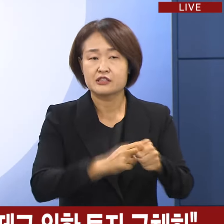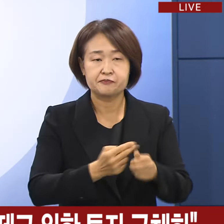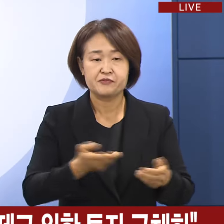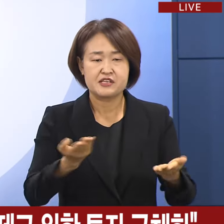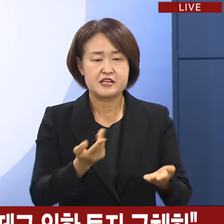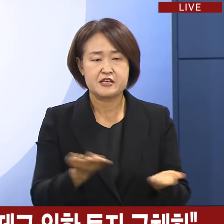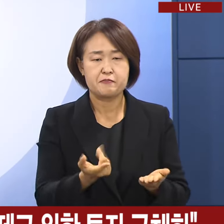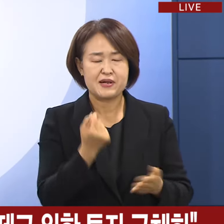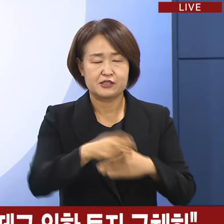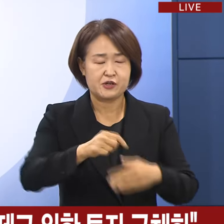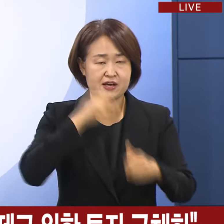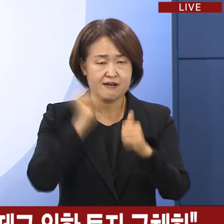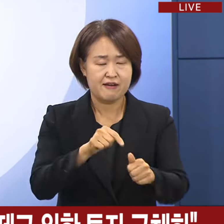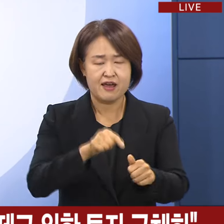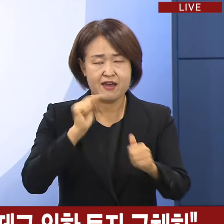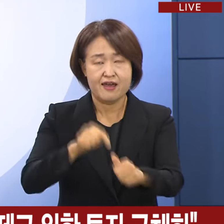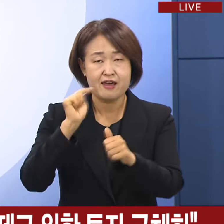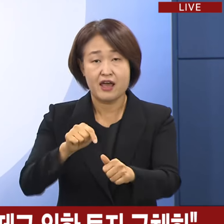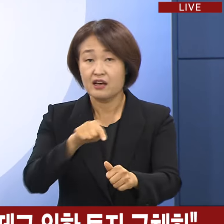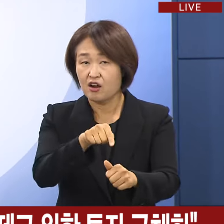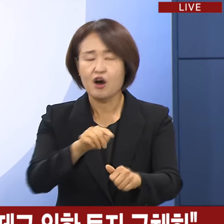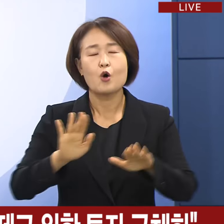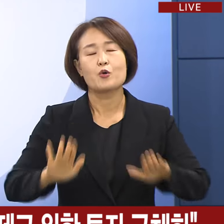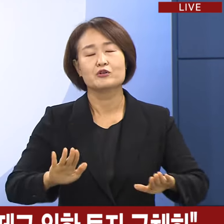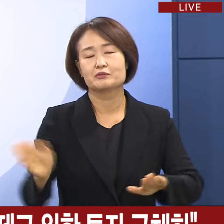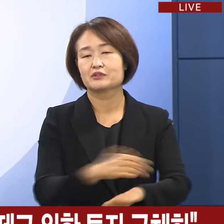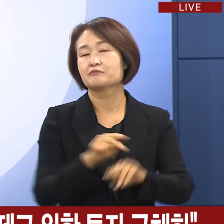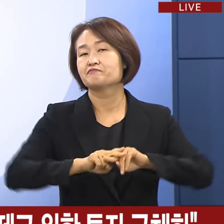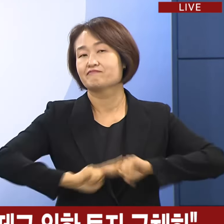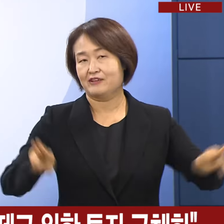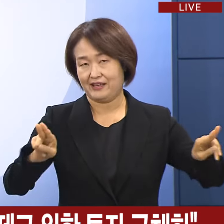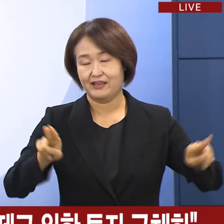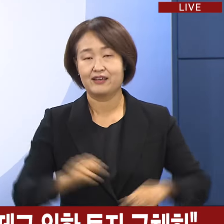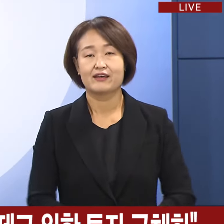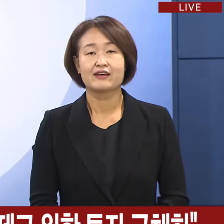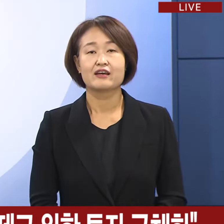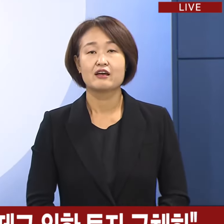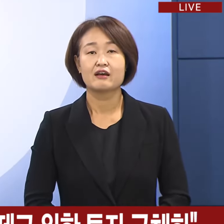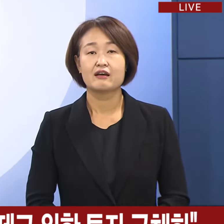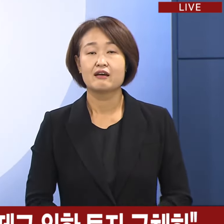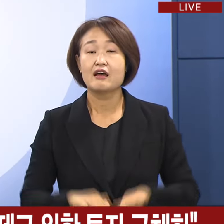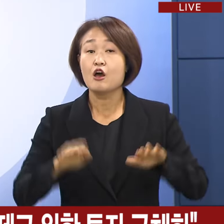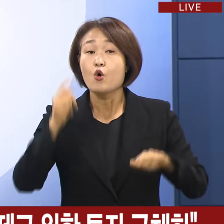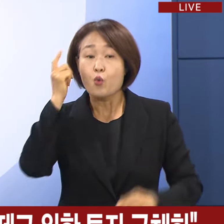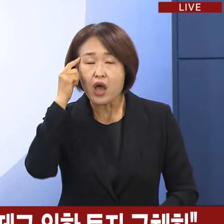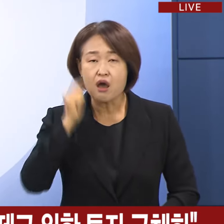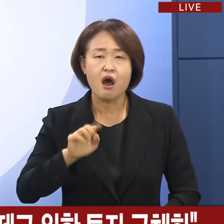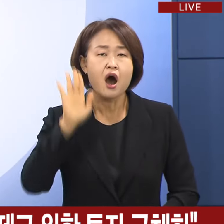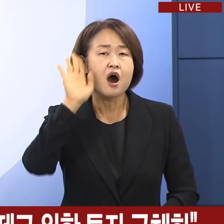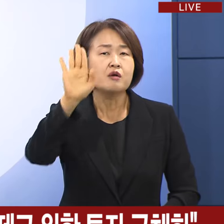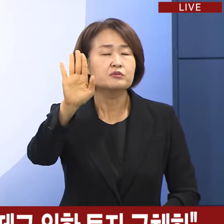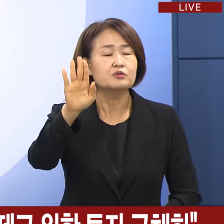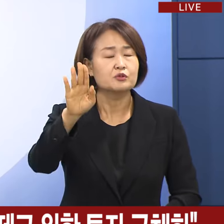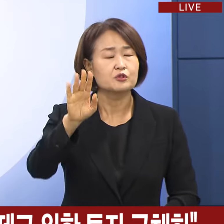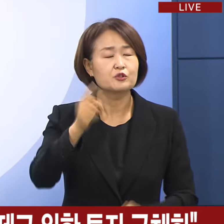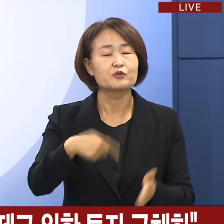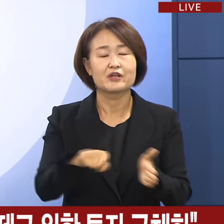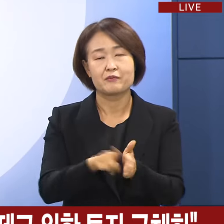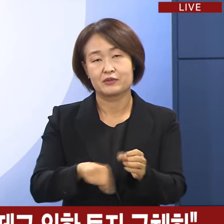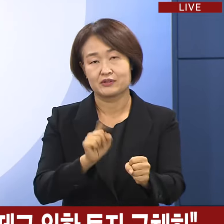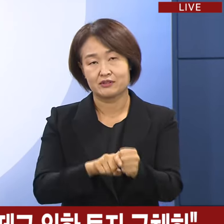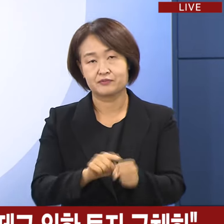명령을 오늘부로 철회합니다. 명령 철회의 효력은 장례를 향해 발생하게 됩니다.